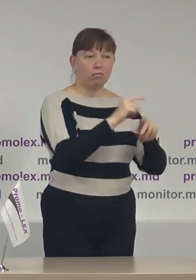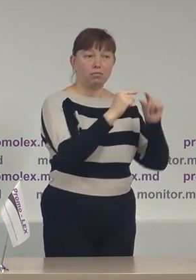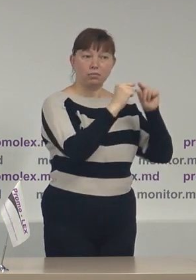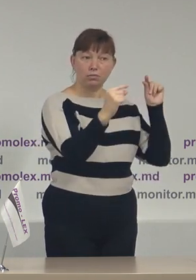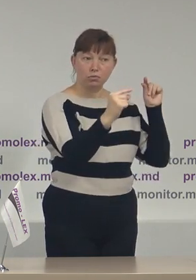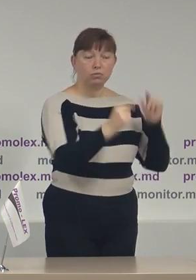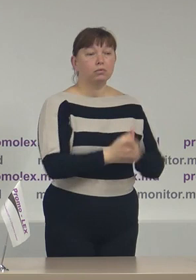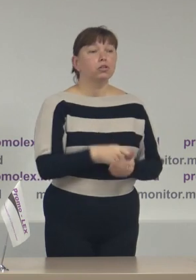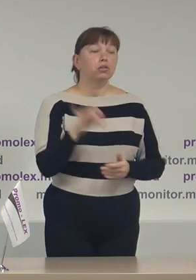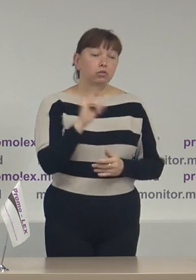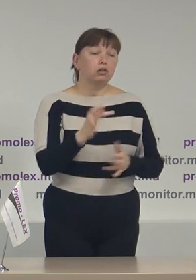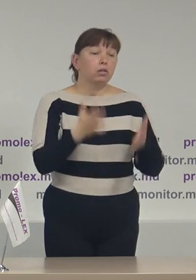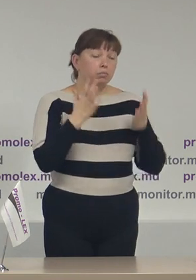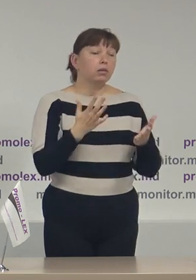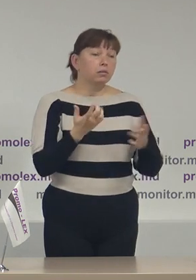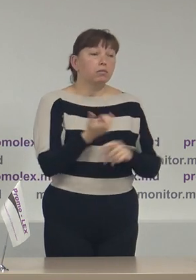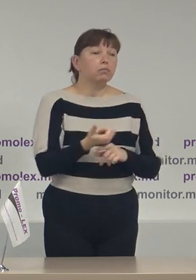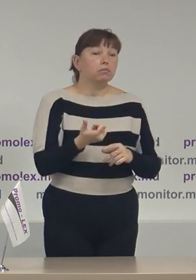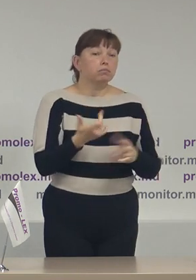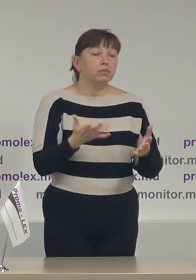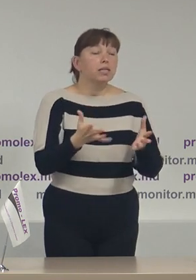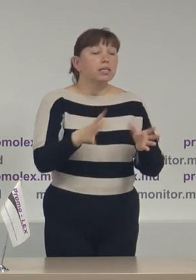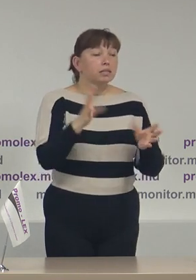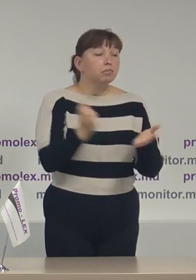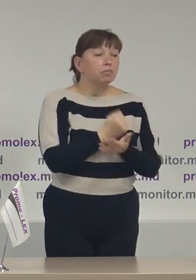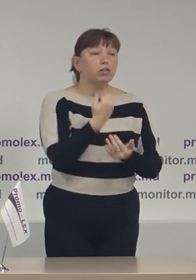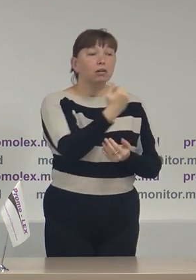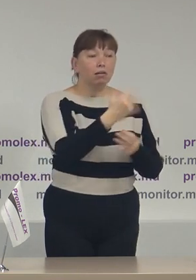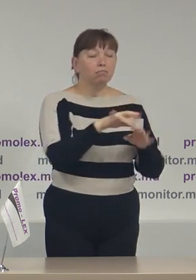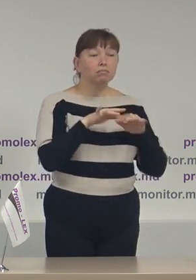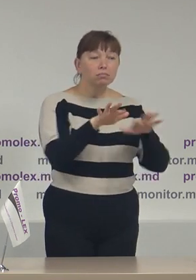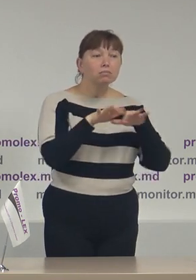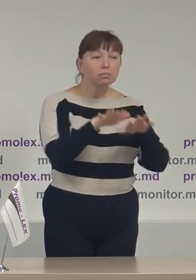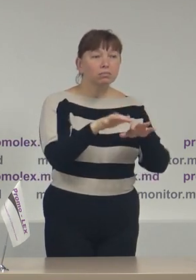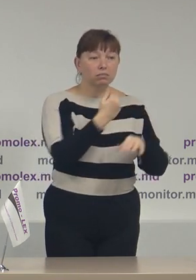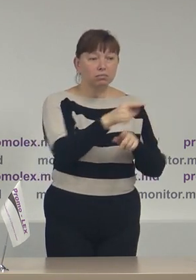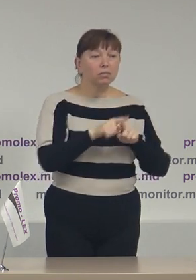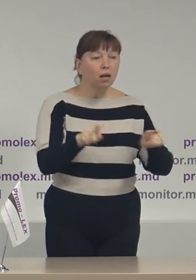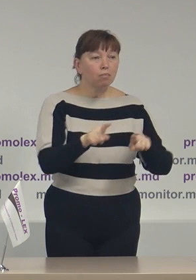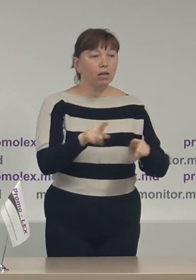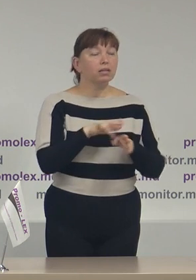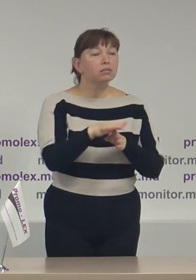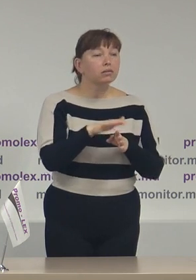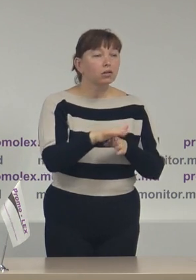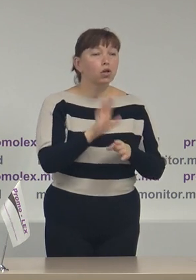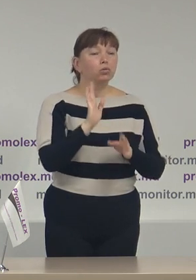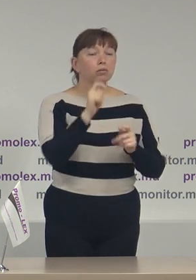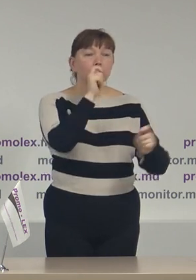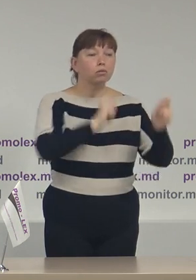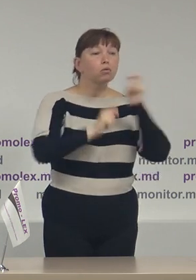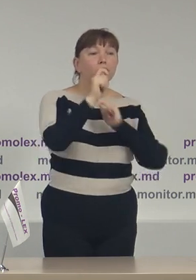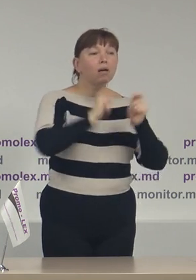și respectiv în mare parte campaniei lor este efectuată din donații